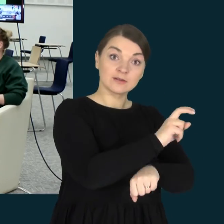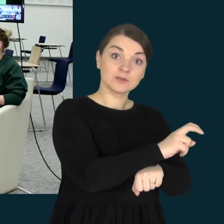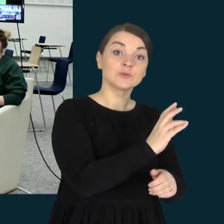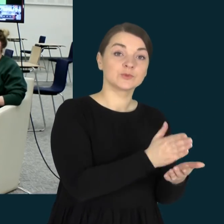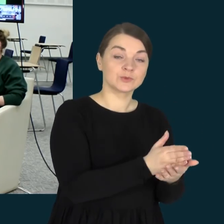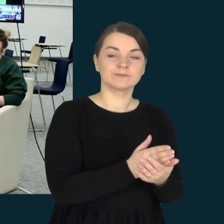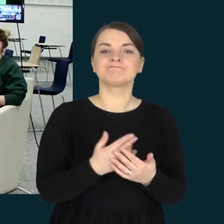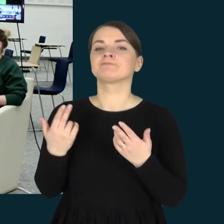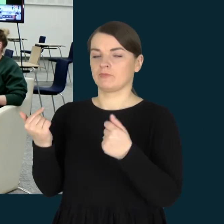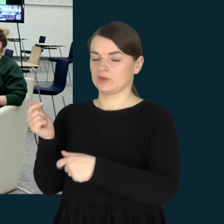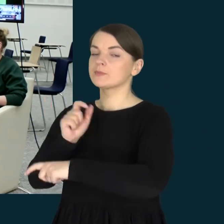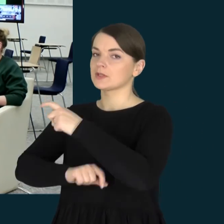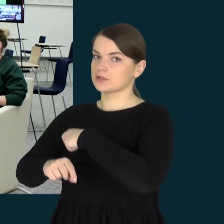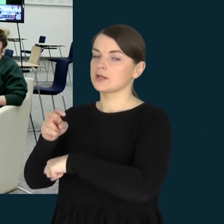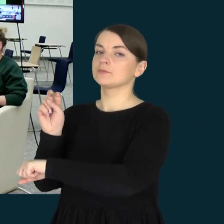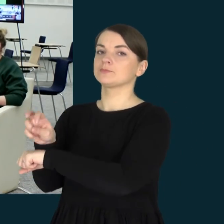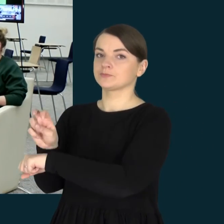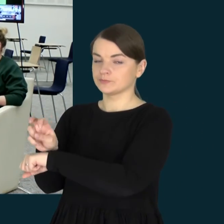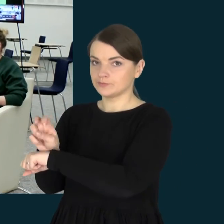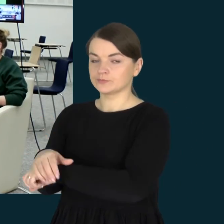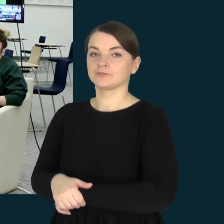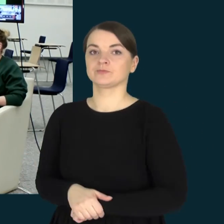Taip, vaikas lanko darželį.